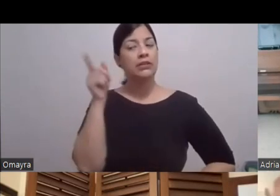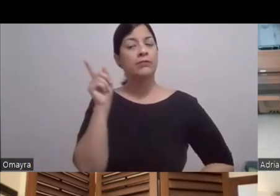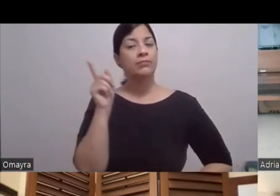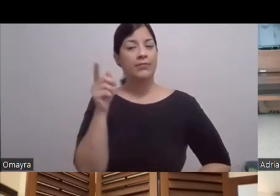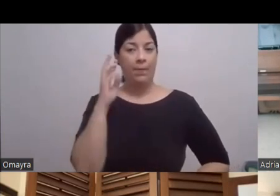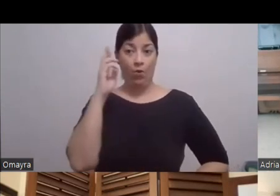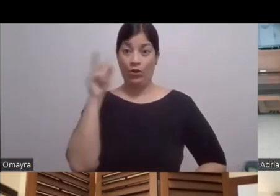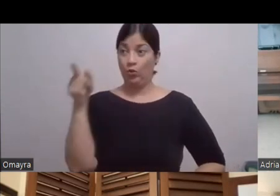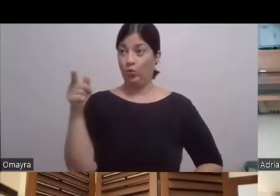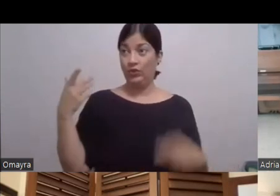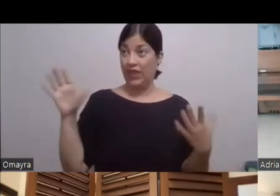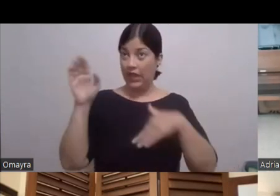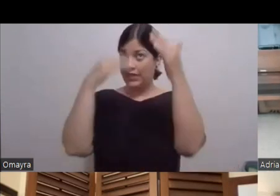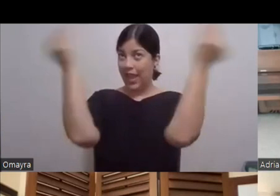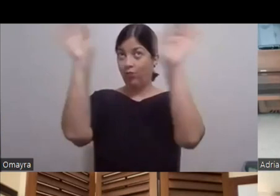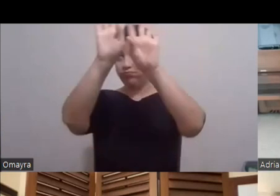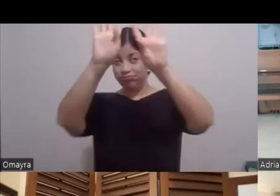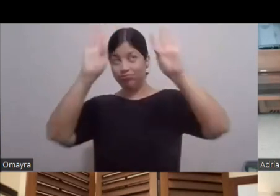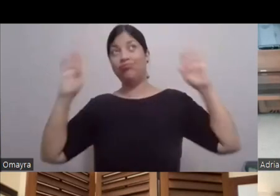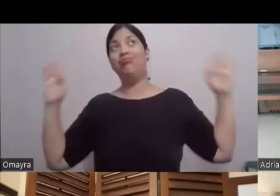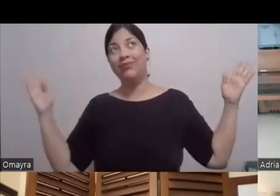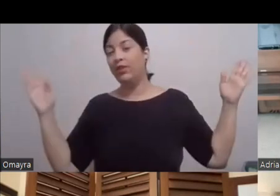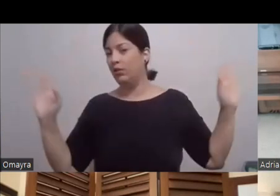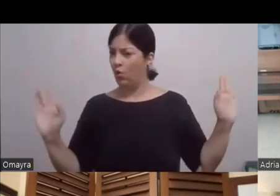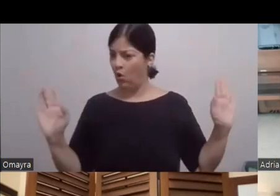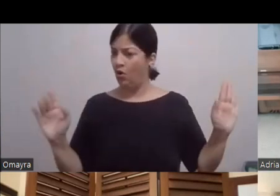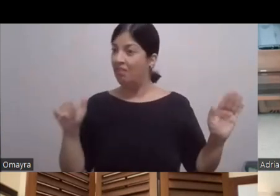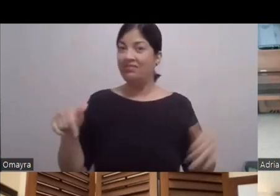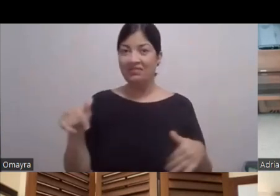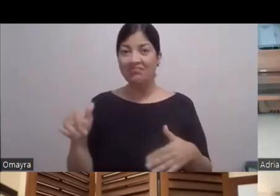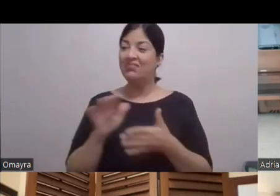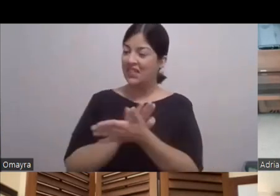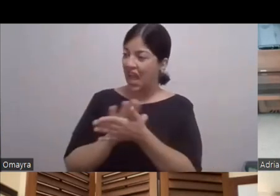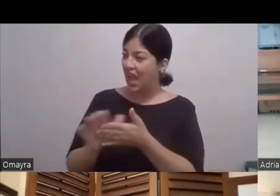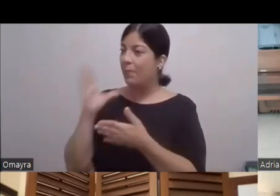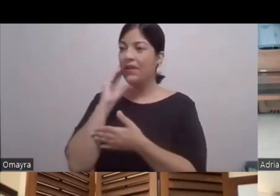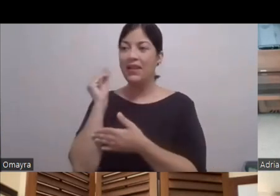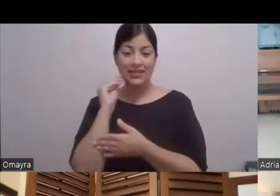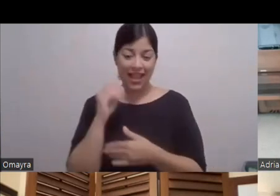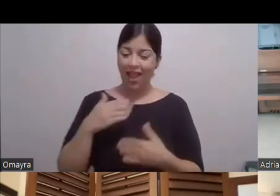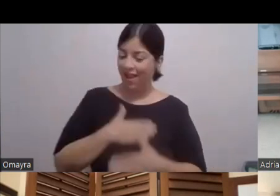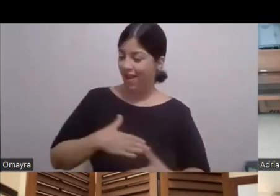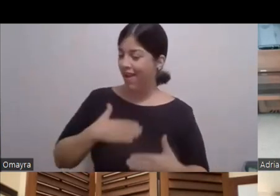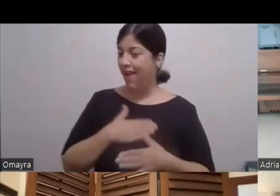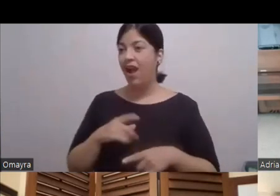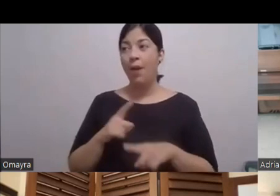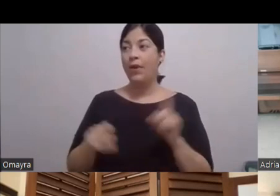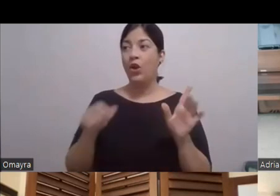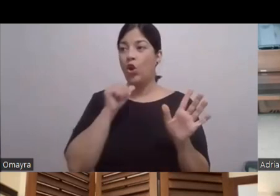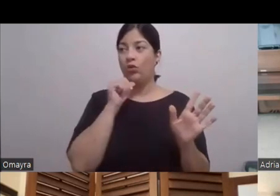abrió El cielo El cielo ¿Sabes? Esto está chévere Disfrútalo Vívelo Pero tampoco Esto es Para lo que uno trabaja Uno trabaja Este